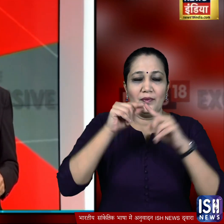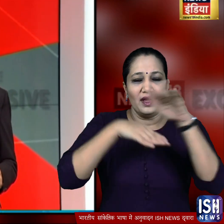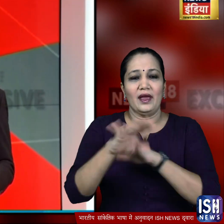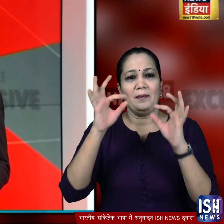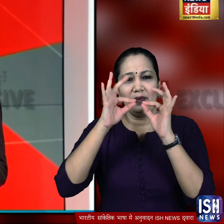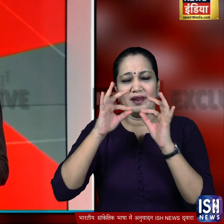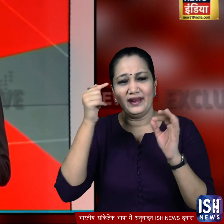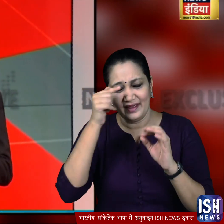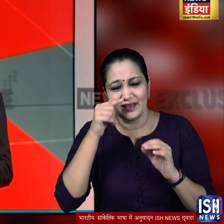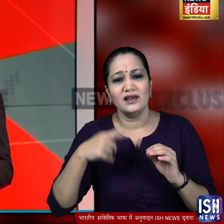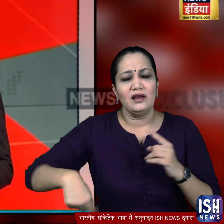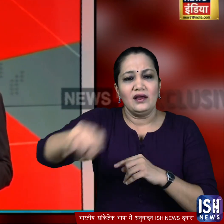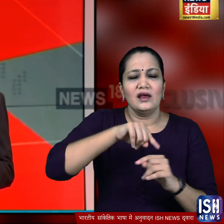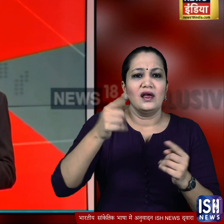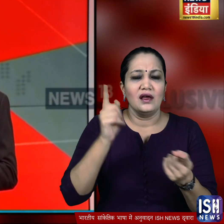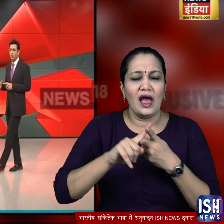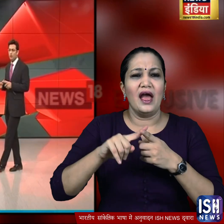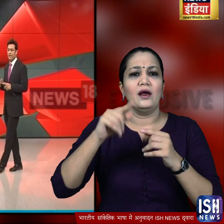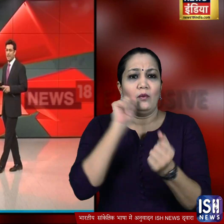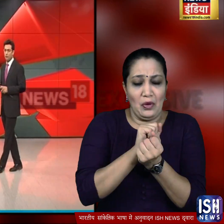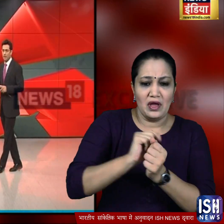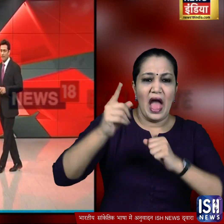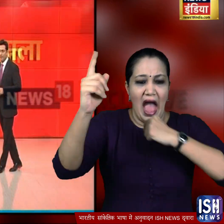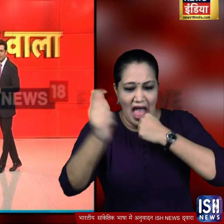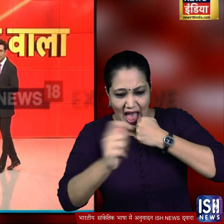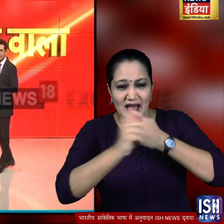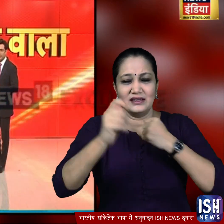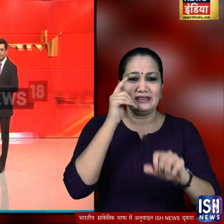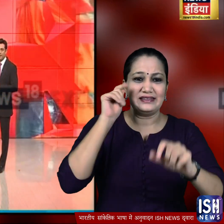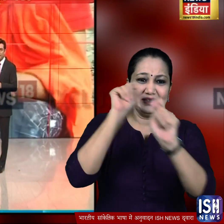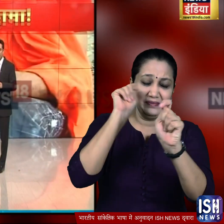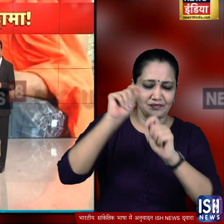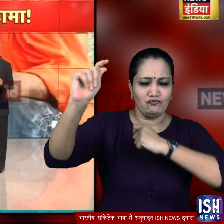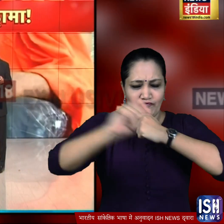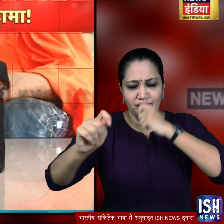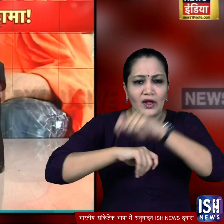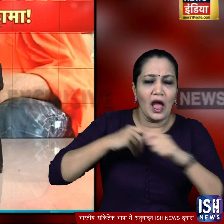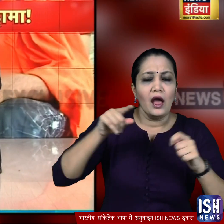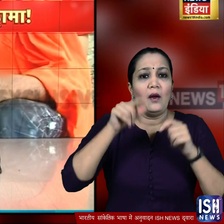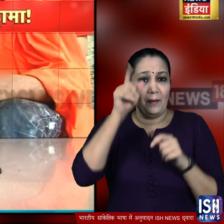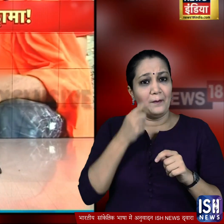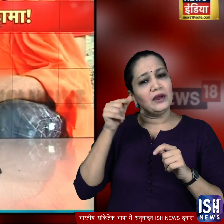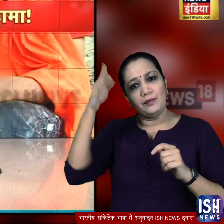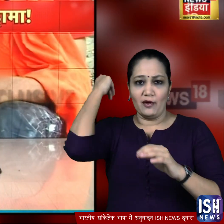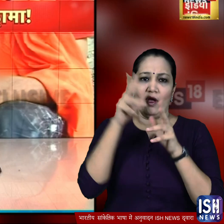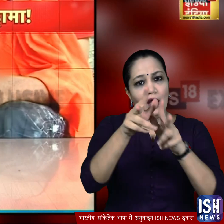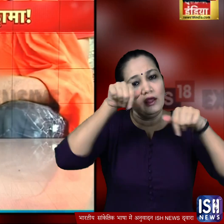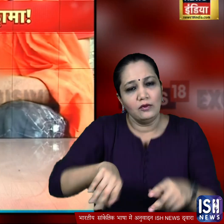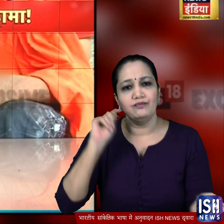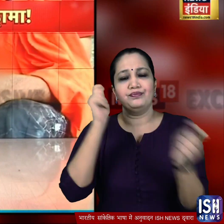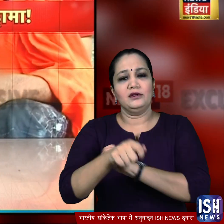में पुलिस पर हाथ पैर में कील ठोकने का आरोप लगाने वाले एक शक्स ने अपने बयान से वो पलट गया मामले की जाँच के बाद पुलिस ने